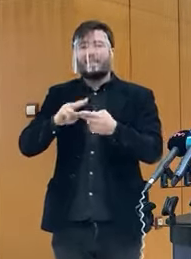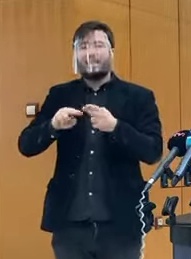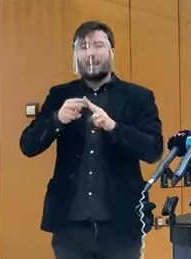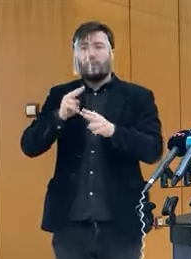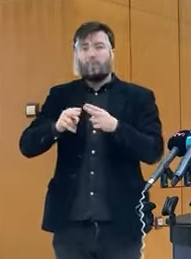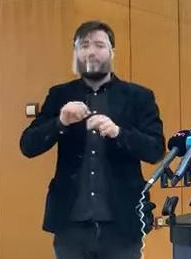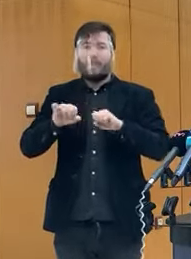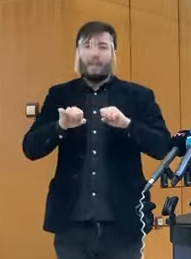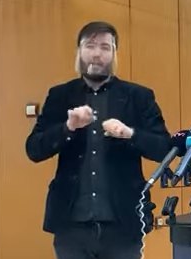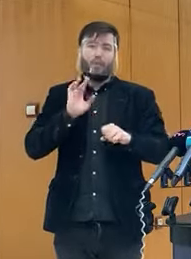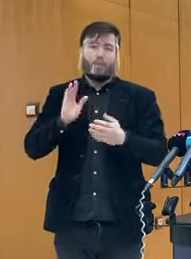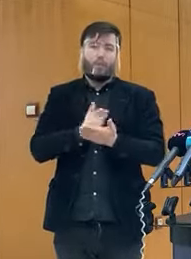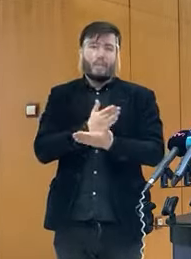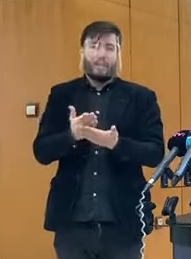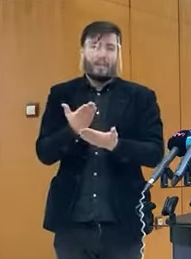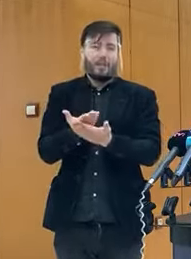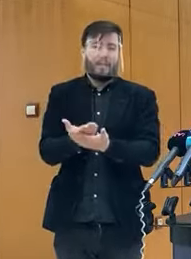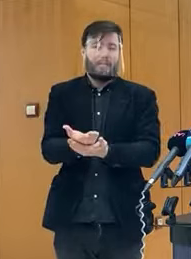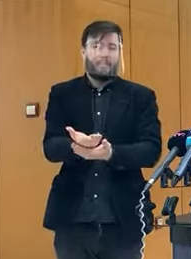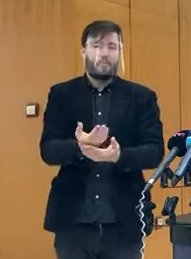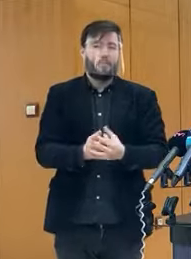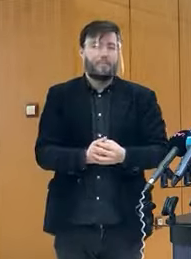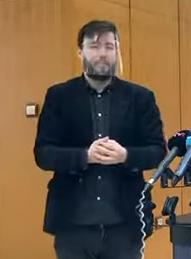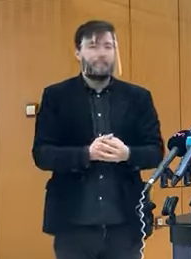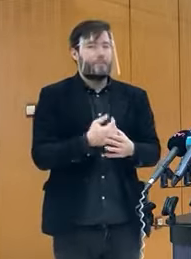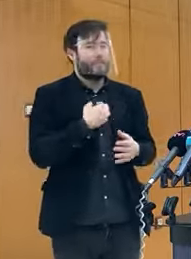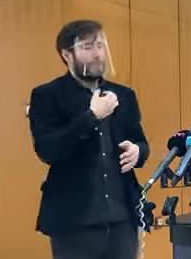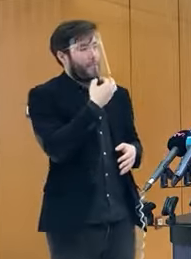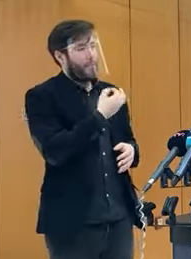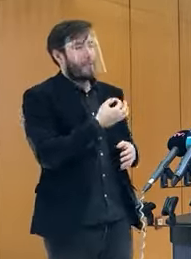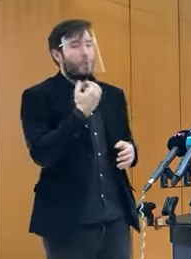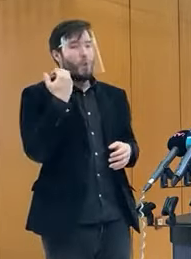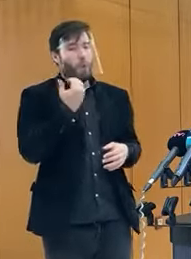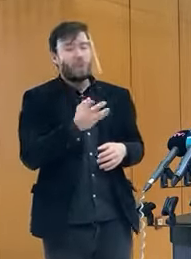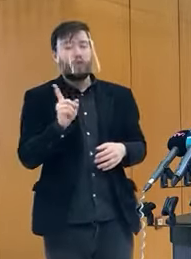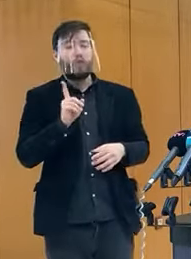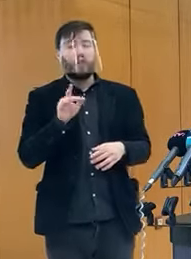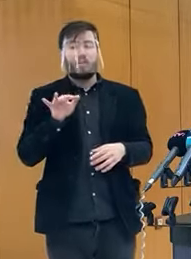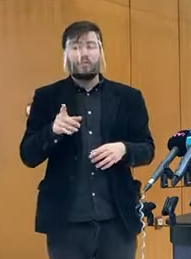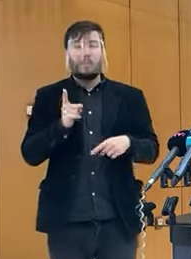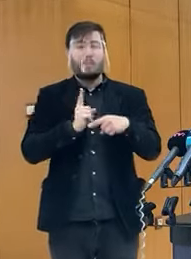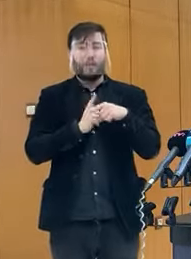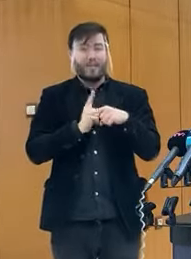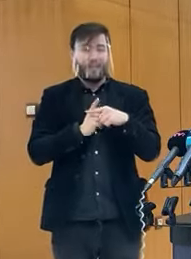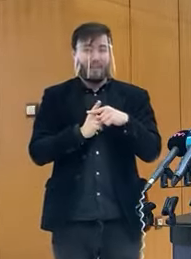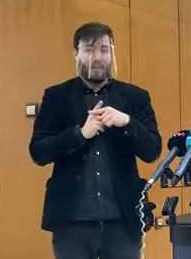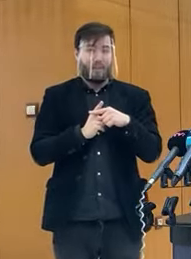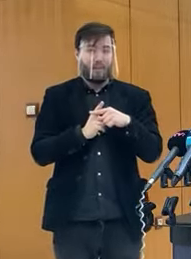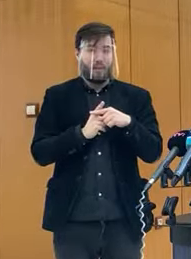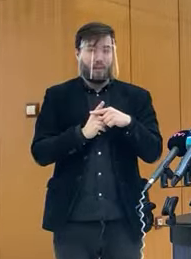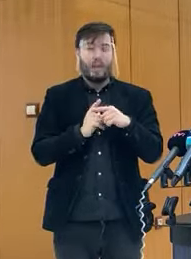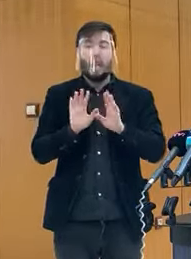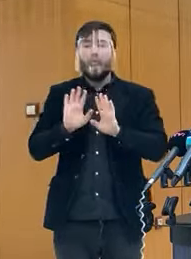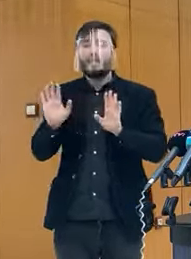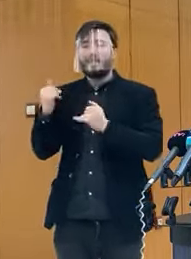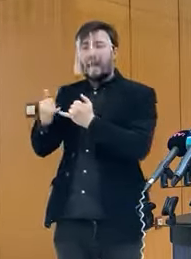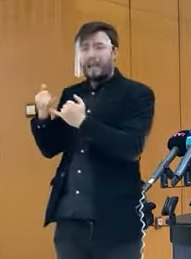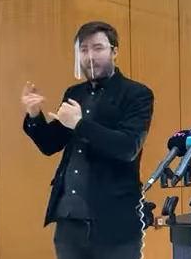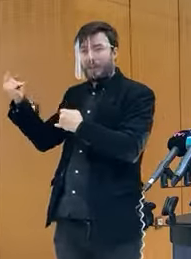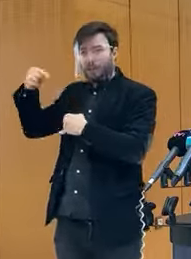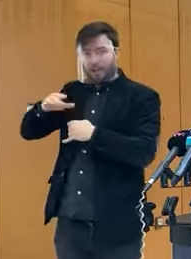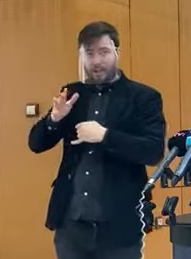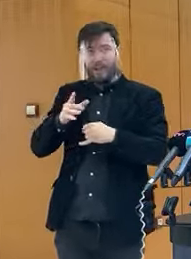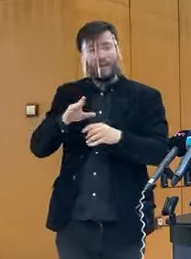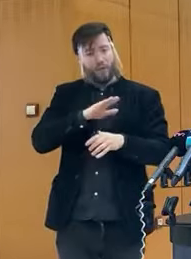hra, že by sa využívala napríklad aj pri tom, aby využívali teda ľudia, ktorí sú pozitívni, a nehovorilo sa, že sa vrátia zo zahraničia, že sú